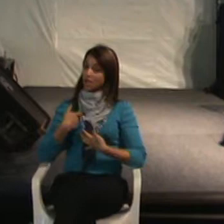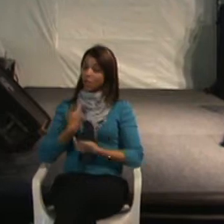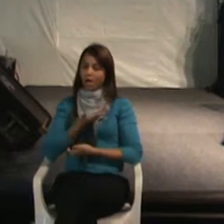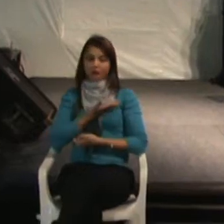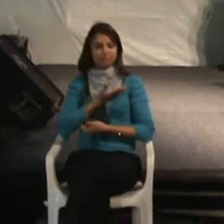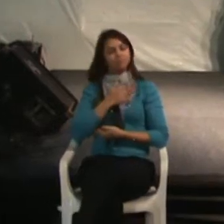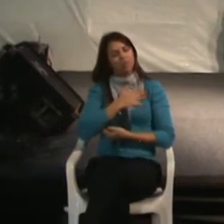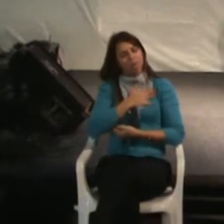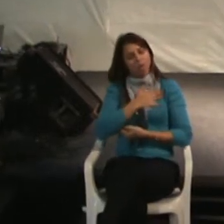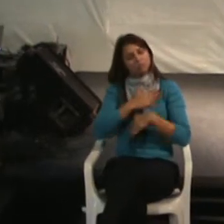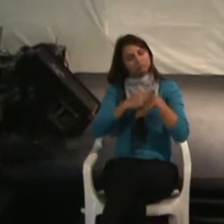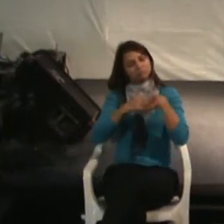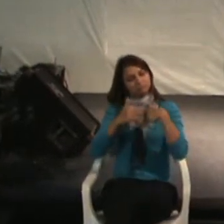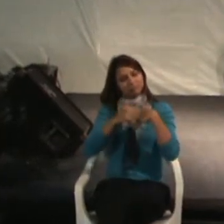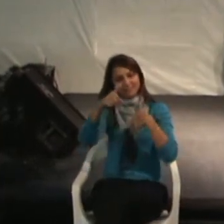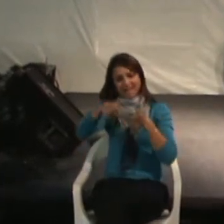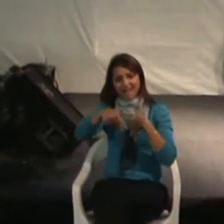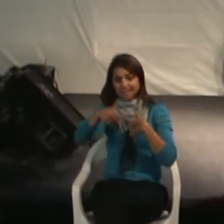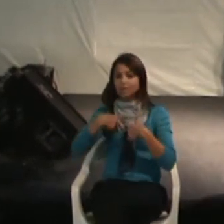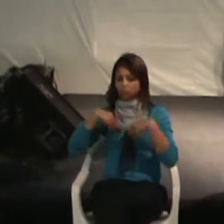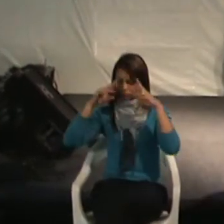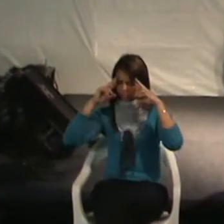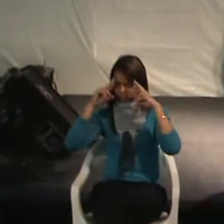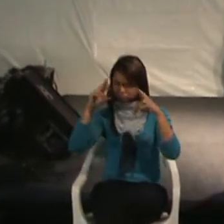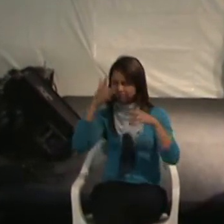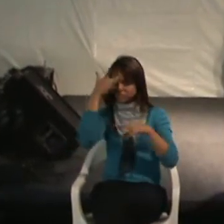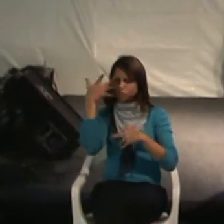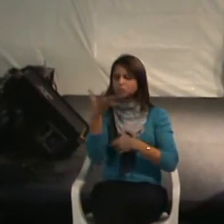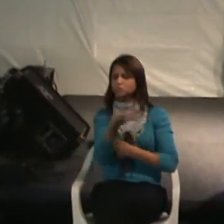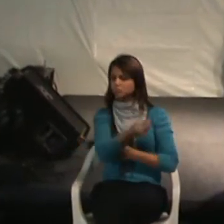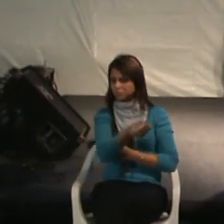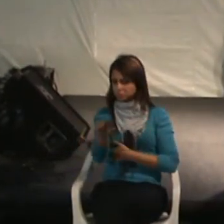carinho, muito respeito, conheço muita gente aqui.